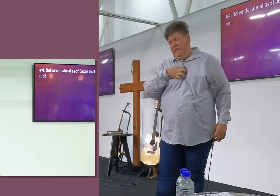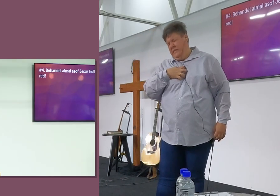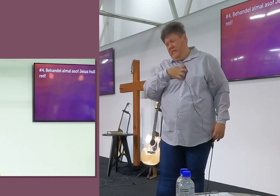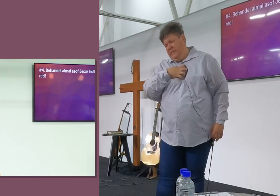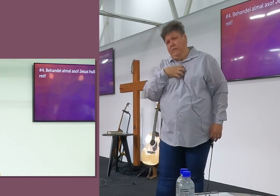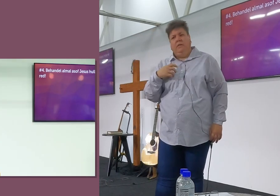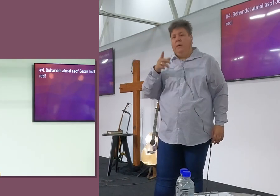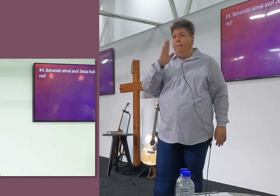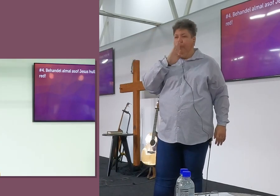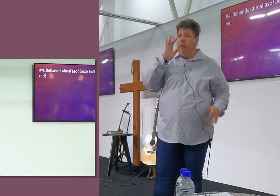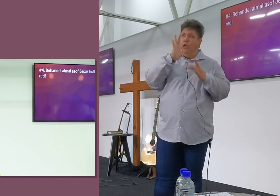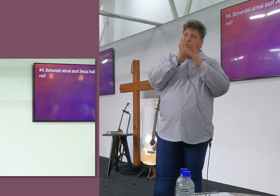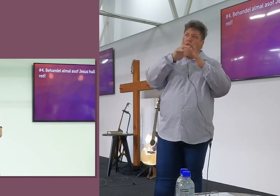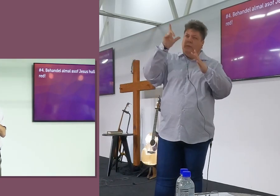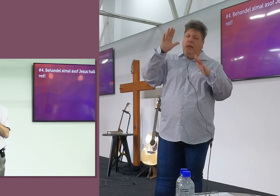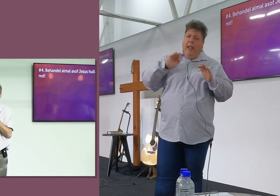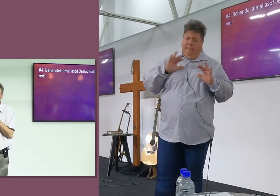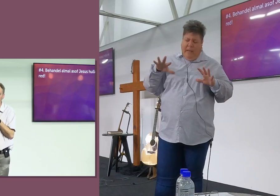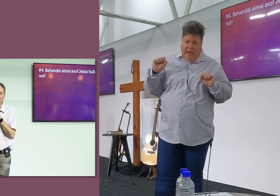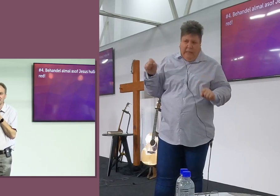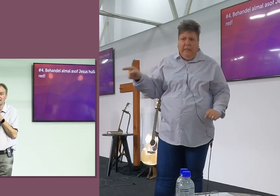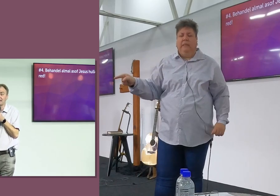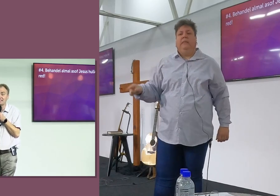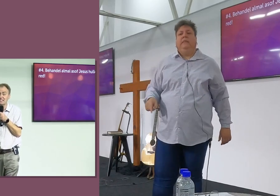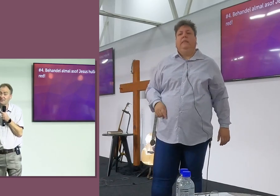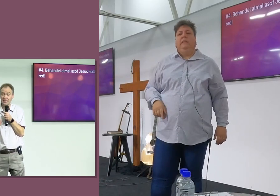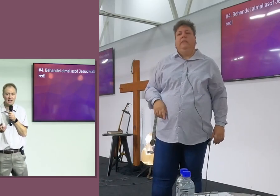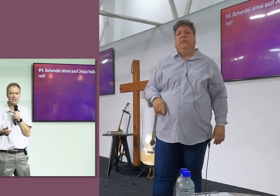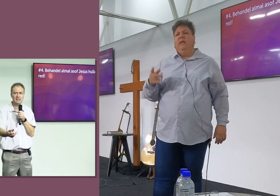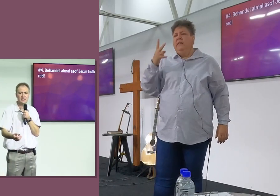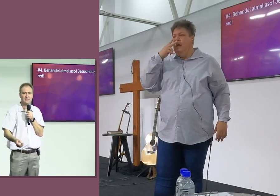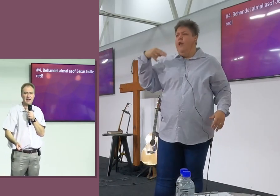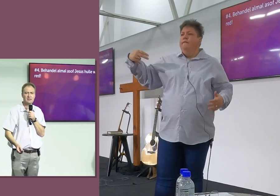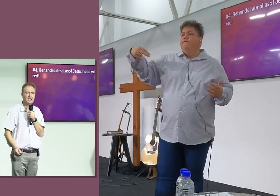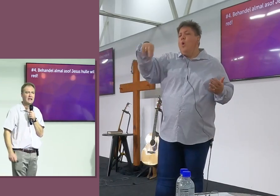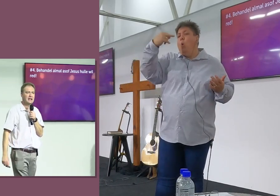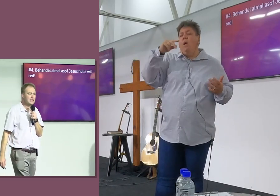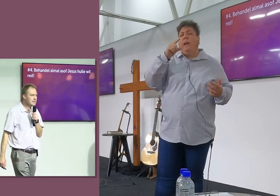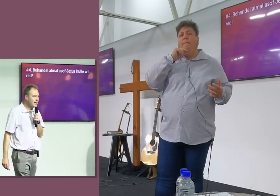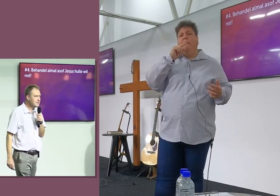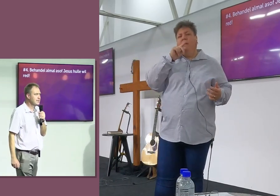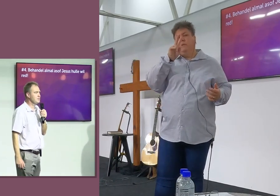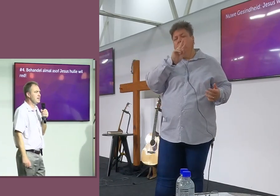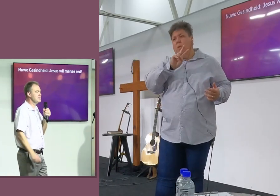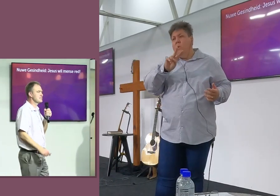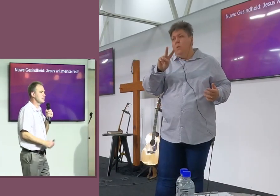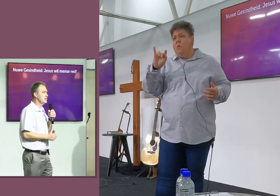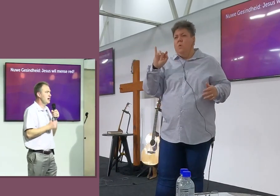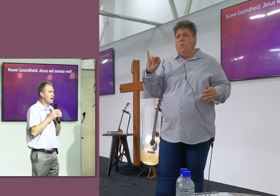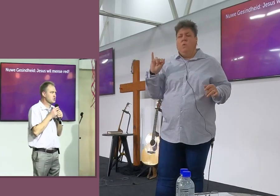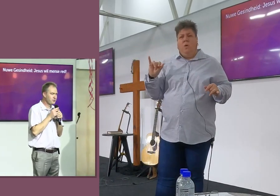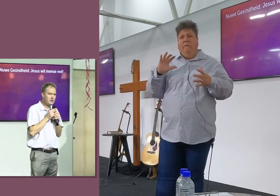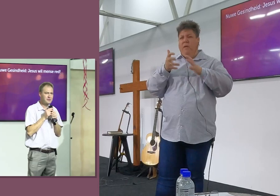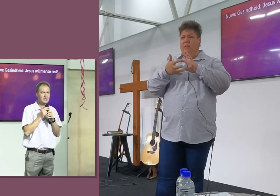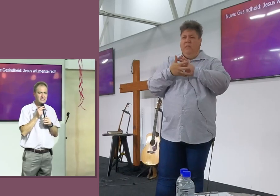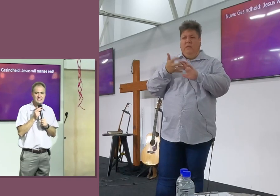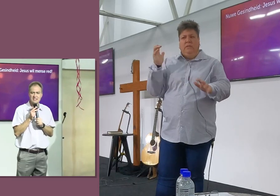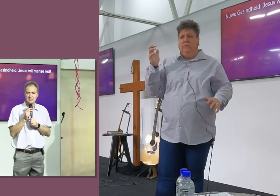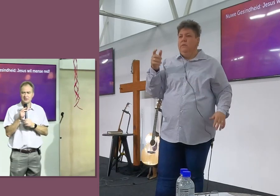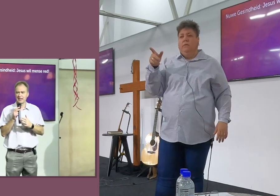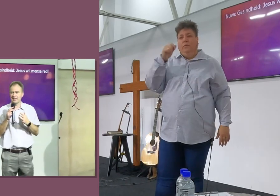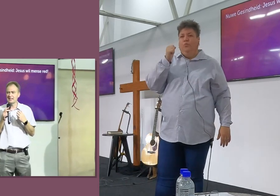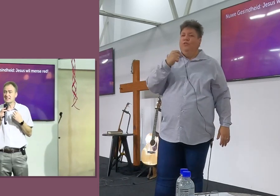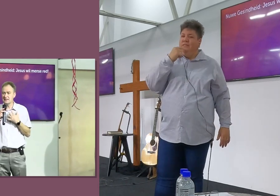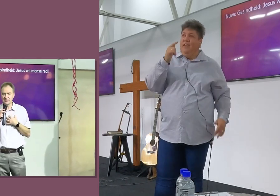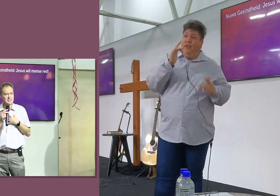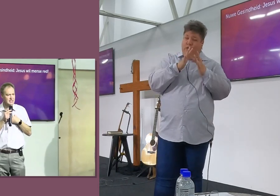Jesus wil hierdie persoon reed. Wanneer jy kyk na verloore mense en jy sien wat aangaan in hierdie wereld, kyk na hierdie mense asof Jesus